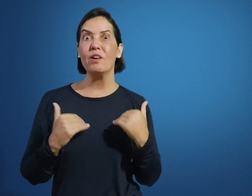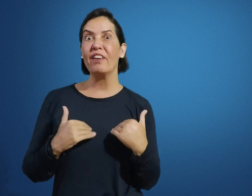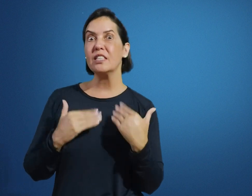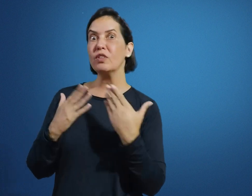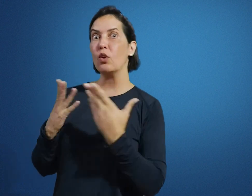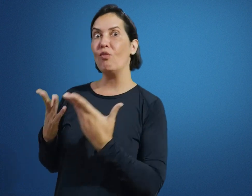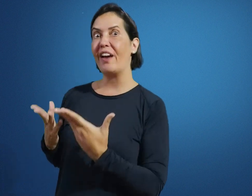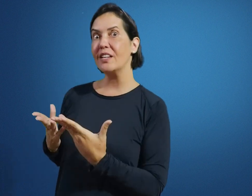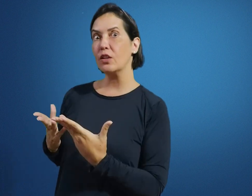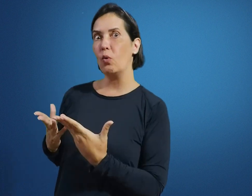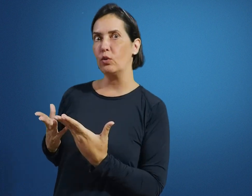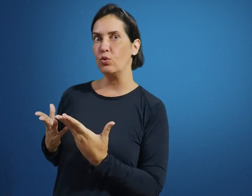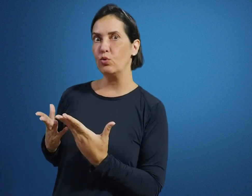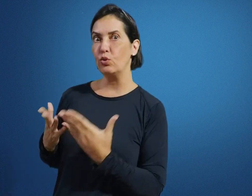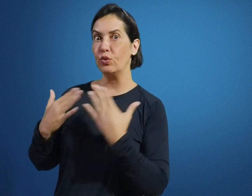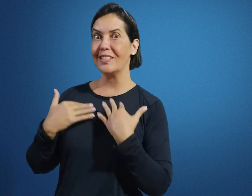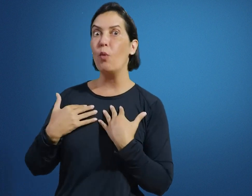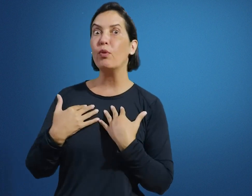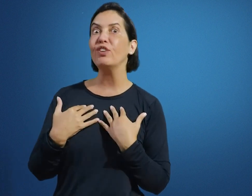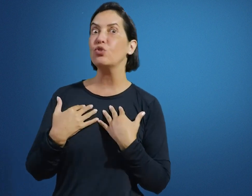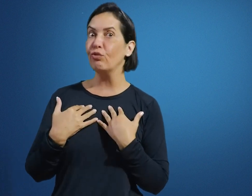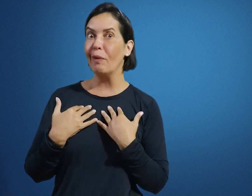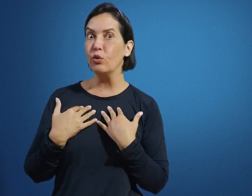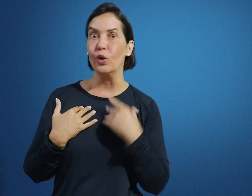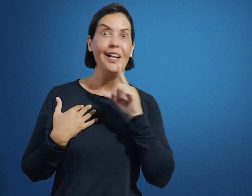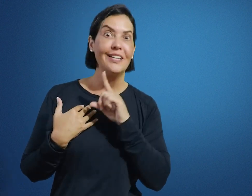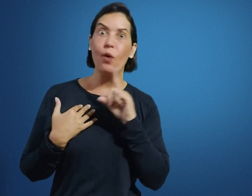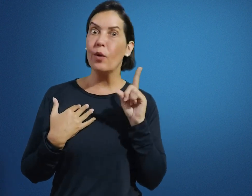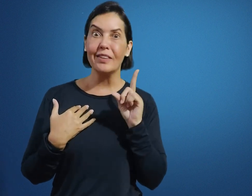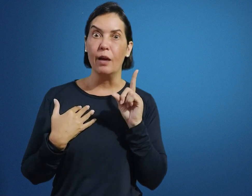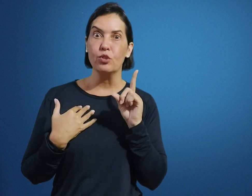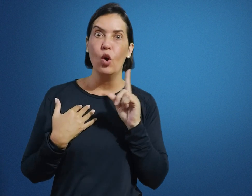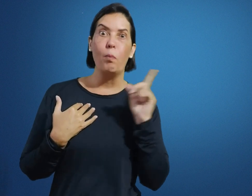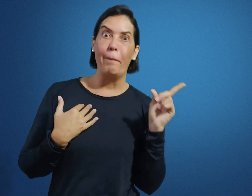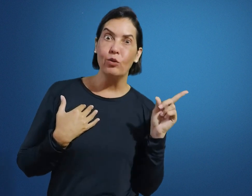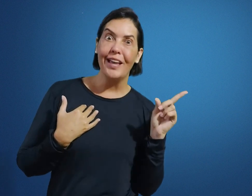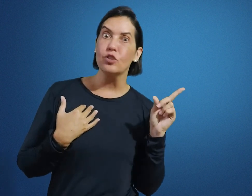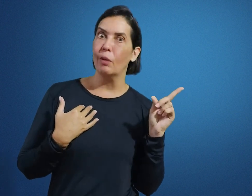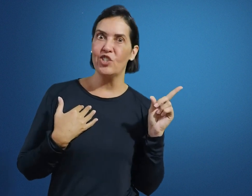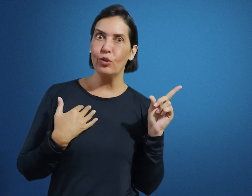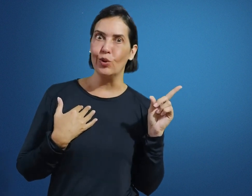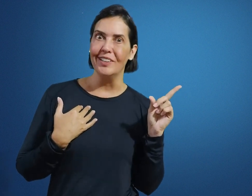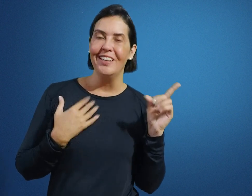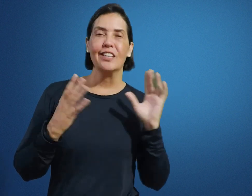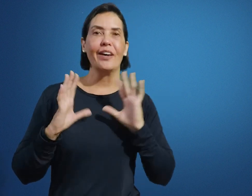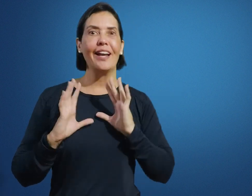uma vez que você conversa com o aluno surdo, você é o professor com a dor, não é o intérprete, o papel dele é só mediador. Então, aquela